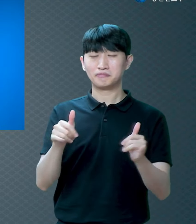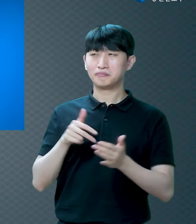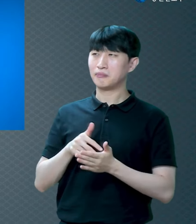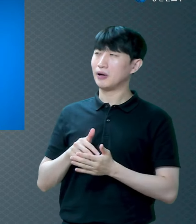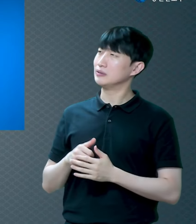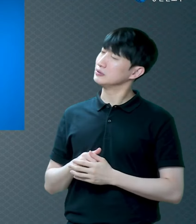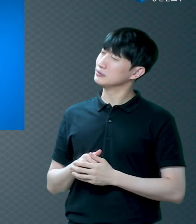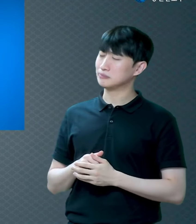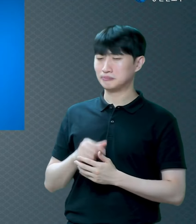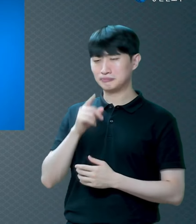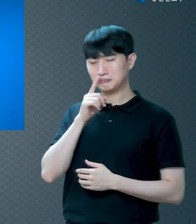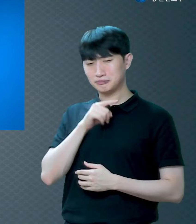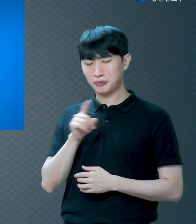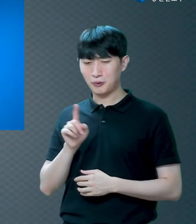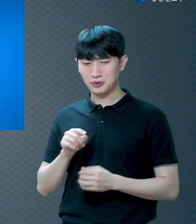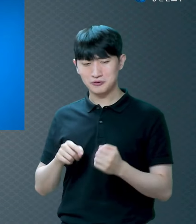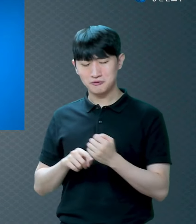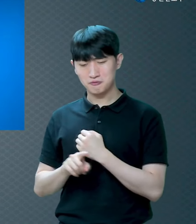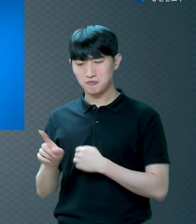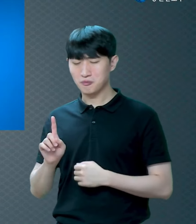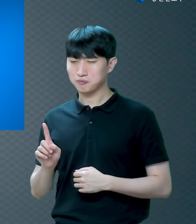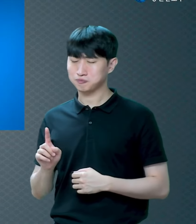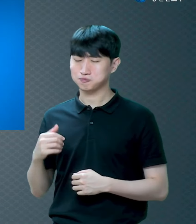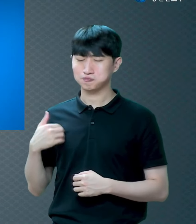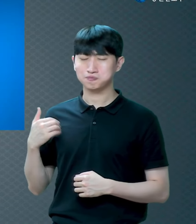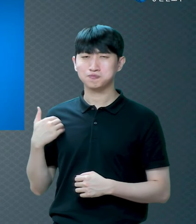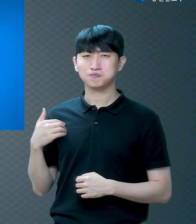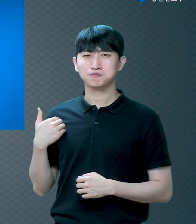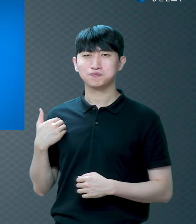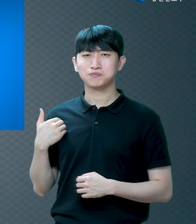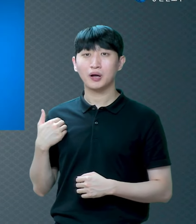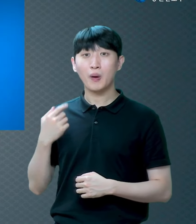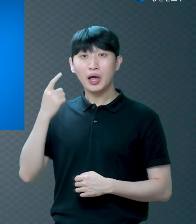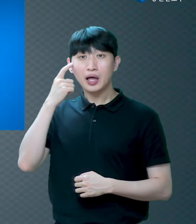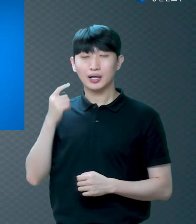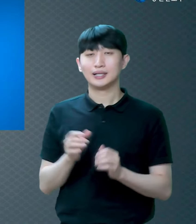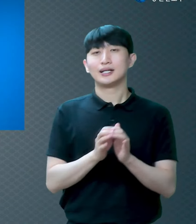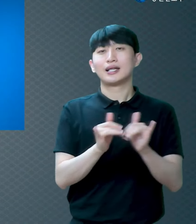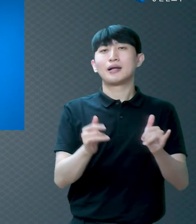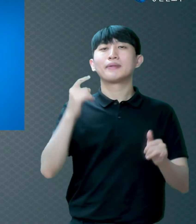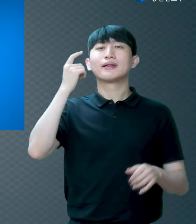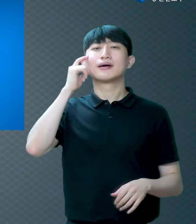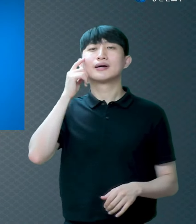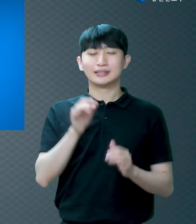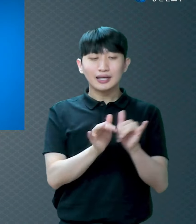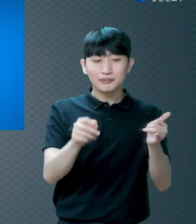사람들이 왜 못 믿어요? 자기 머리로 이해 안 된다 그 얘기예요